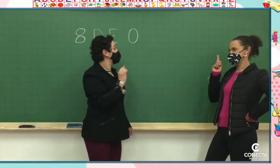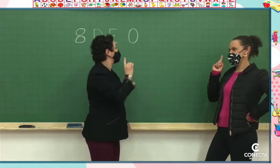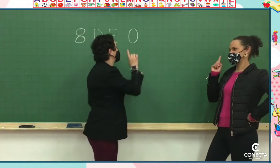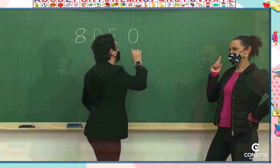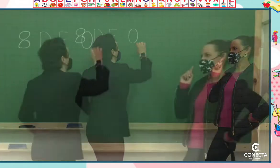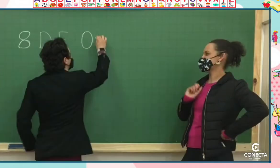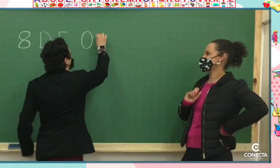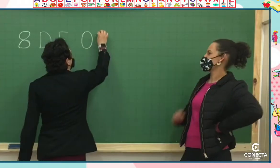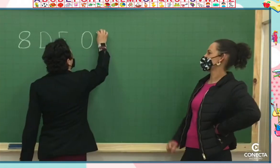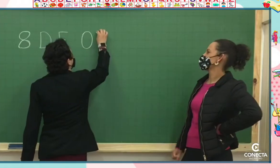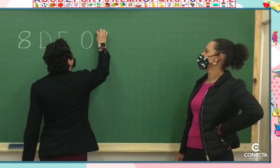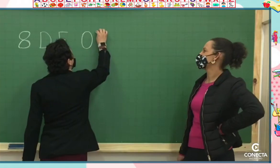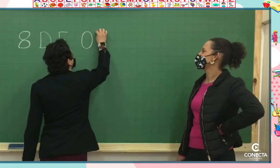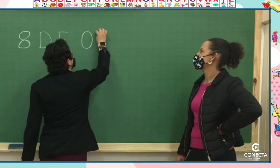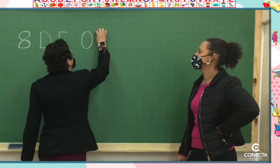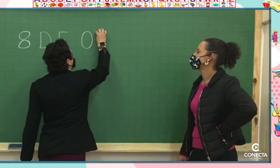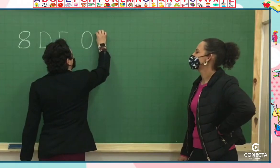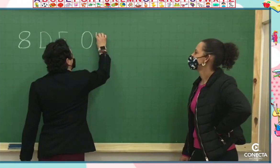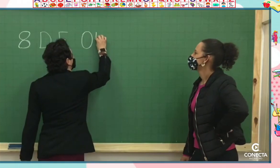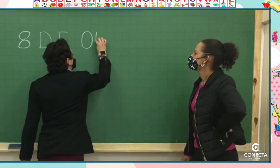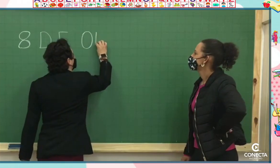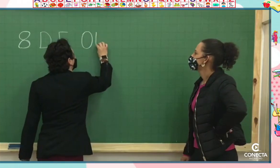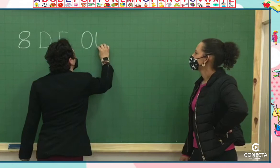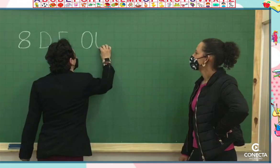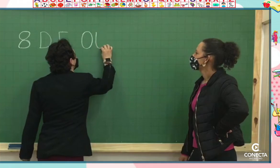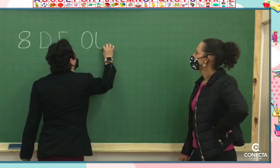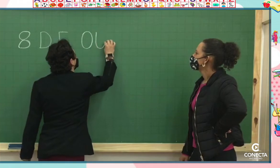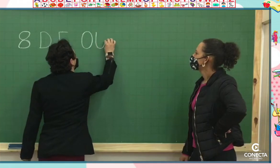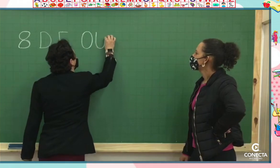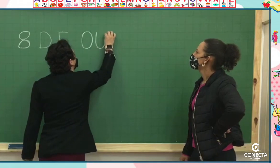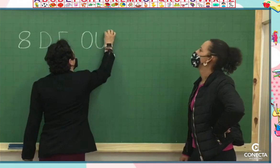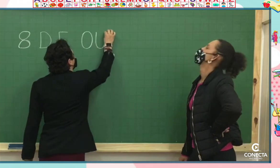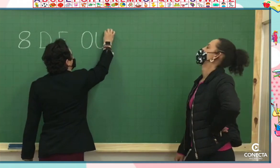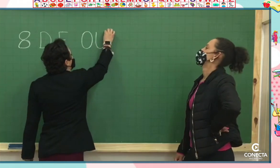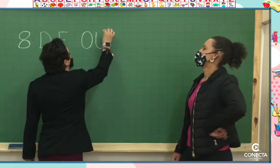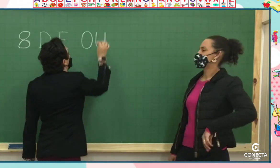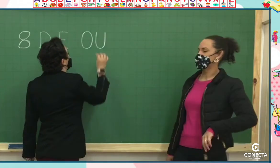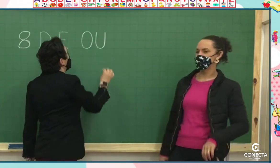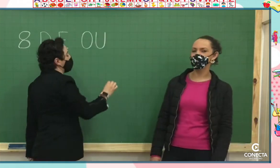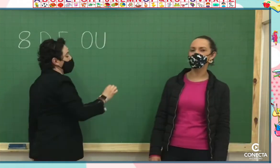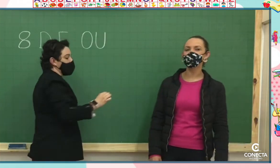Eu já sei, professora Lílian. Eu também já sei, olha só.